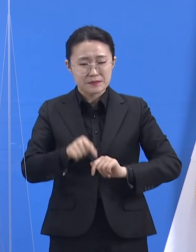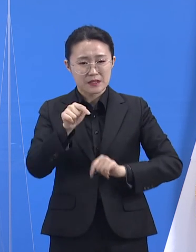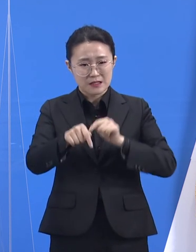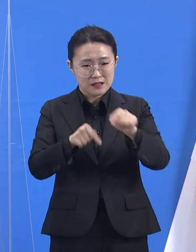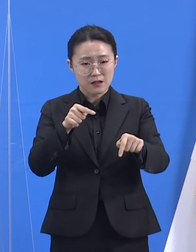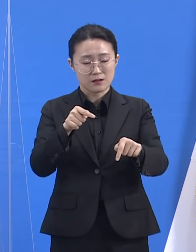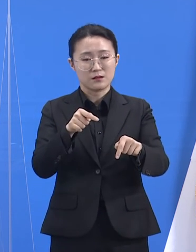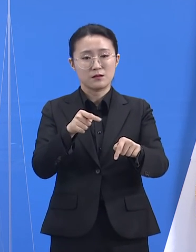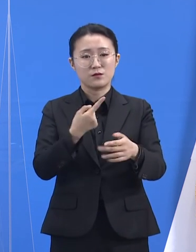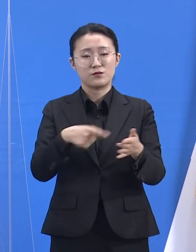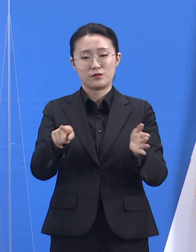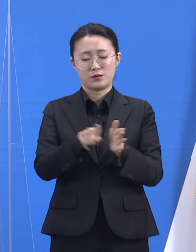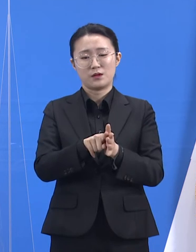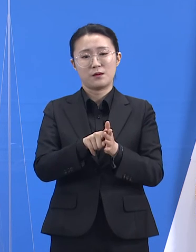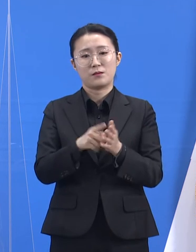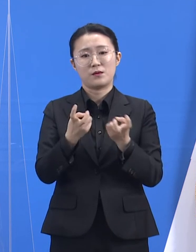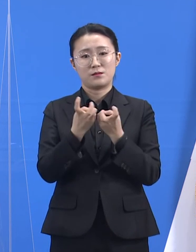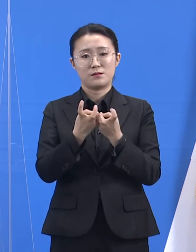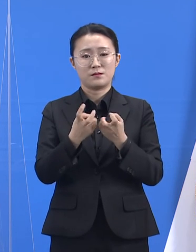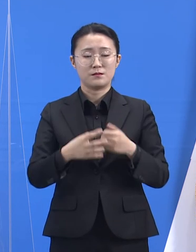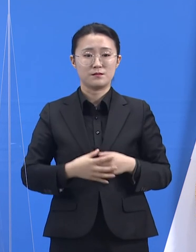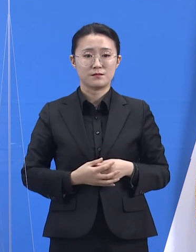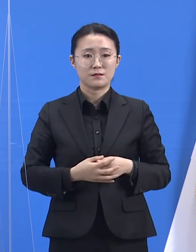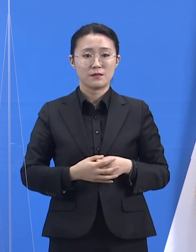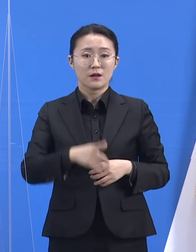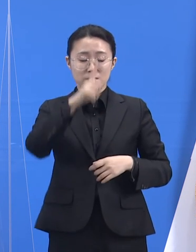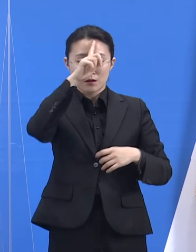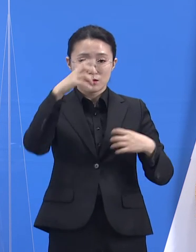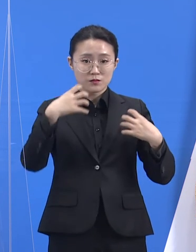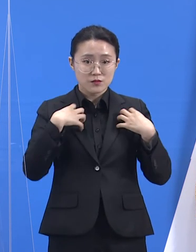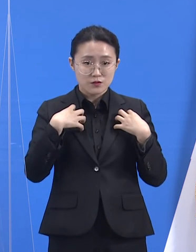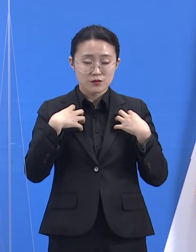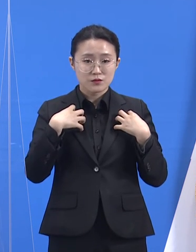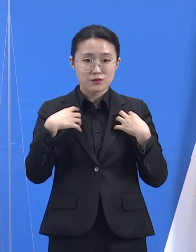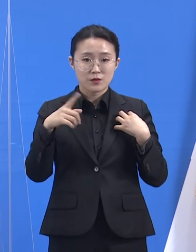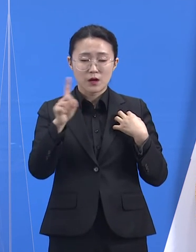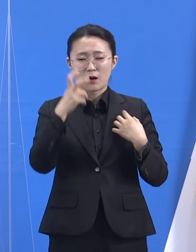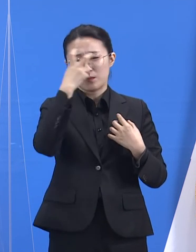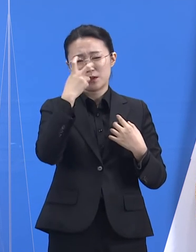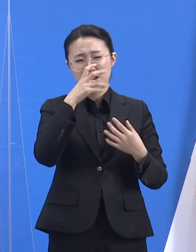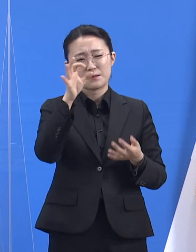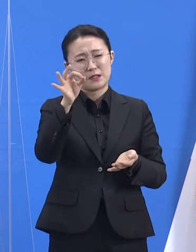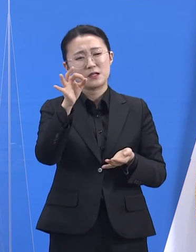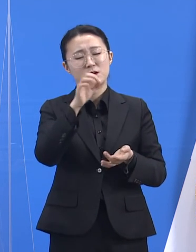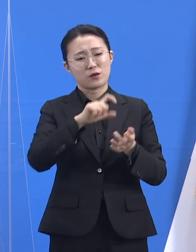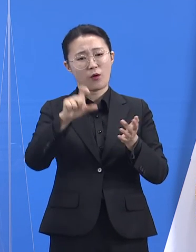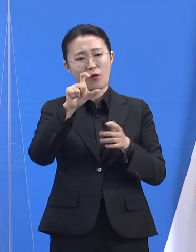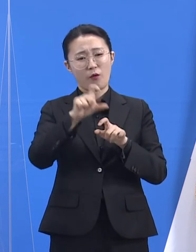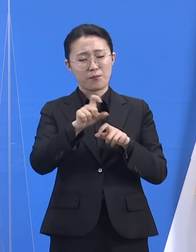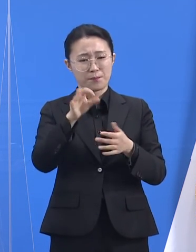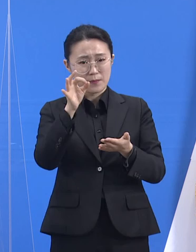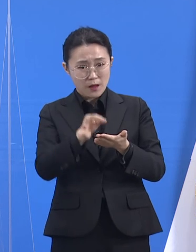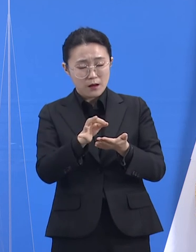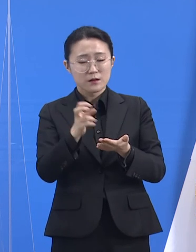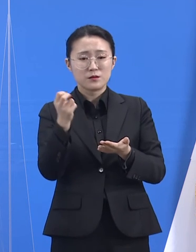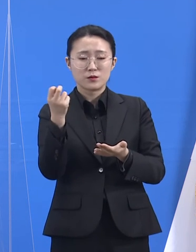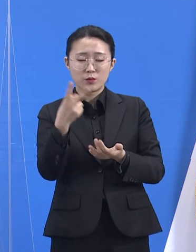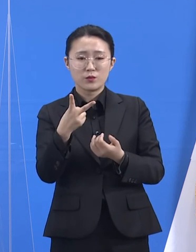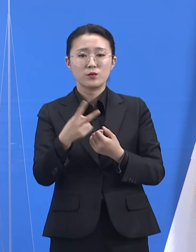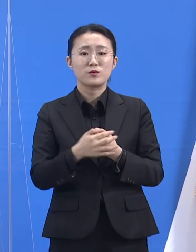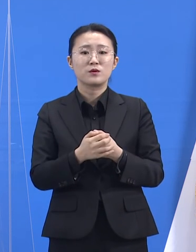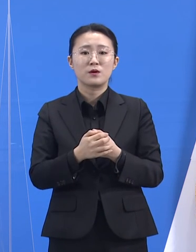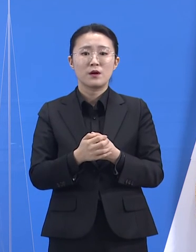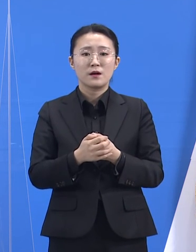좋겠습니다. 정부와 지자체는 검사 비용 장벽을 낮추고 검사 과정의 지리적 접근성을 높이기 위해